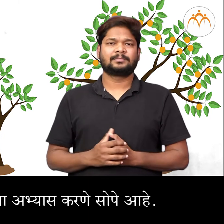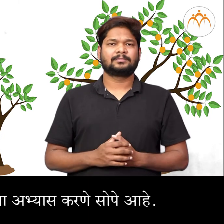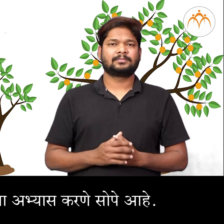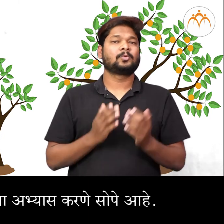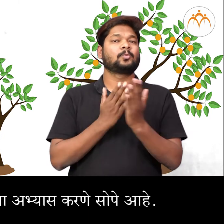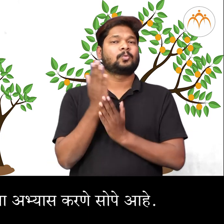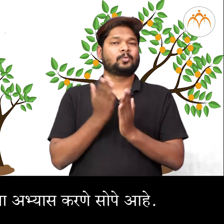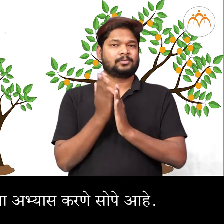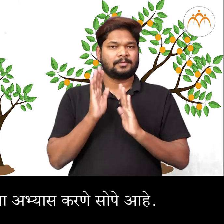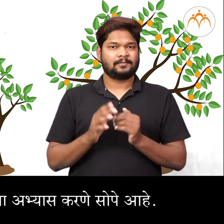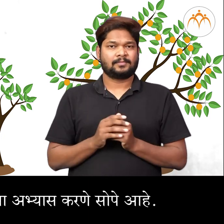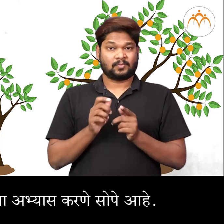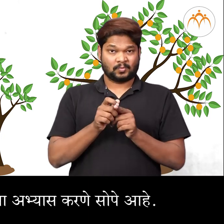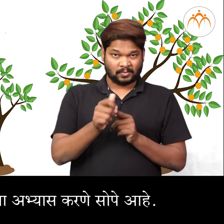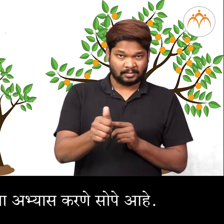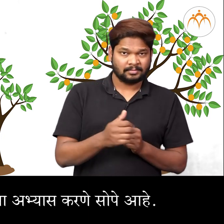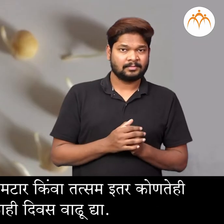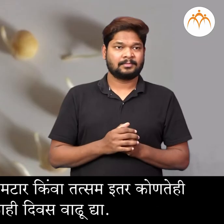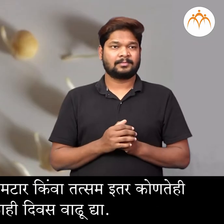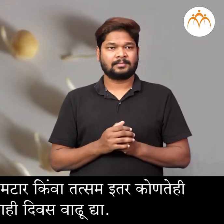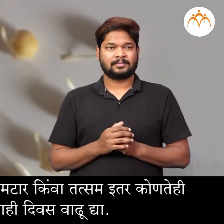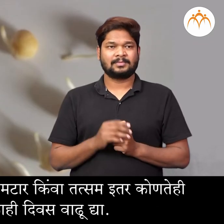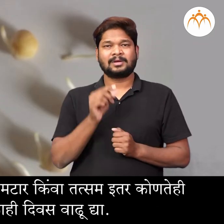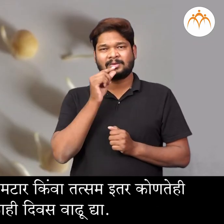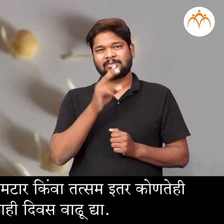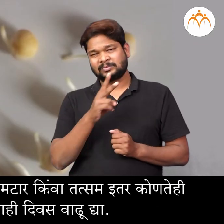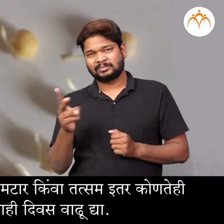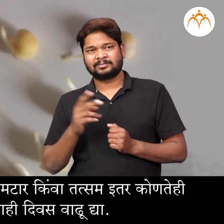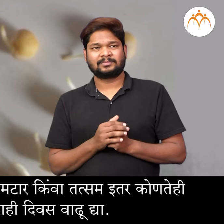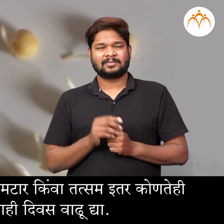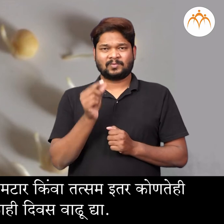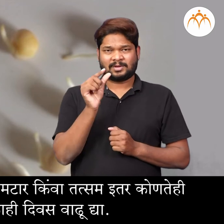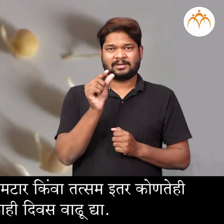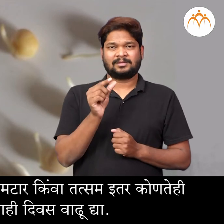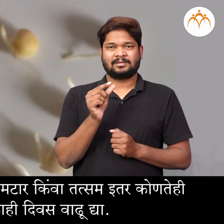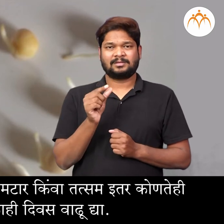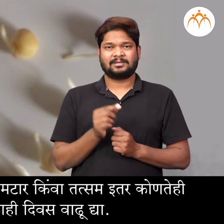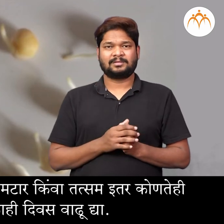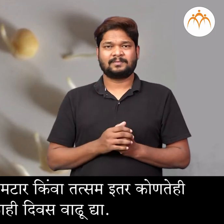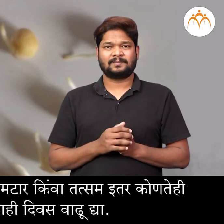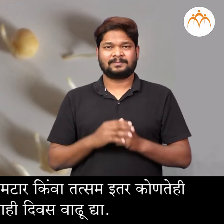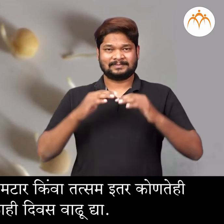प्रकरांचा अब्हस करने सोपे वाटाना किवा मोड अलेले मतार किवा तत्सम इतर कोणते ही भी